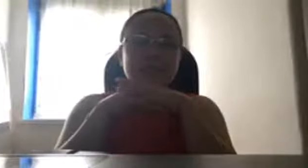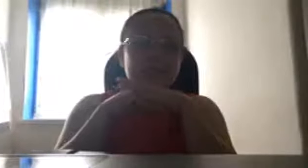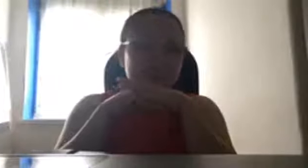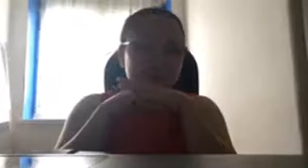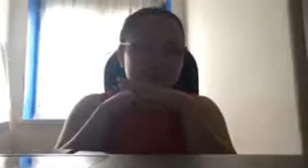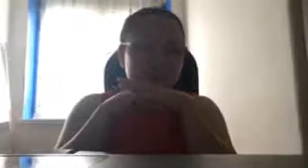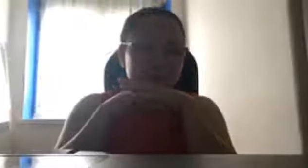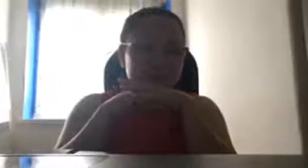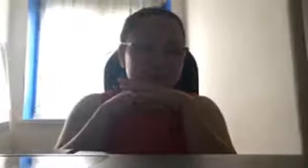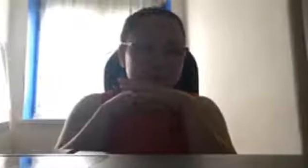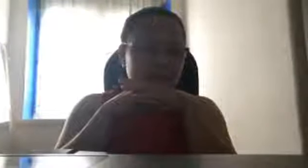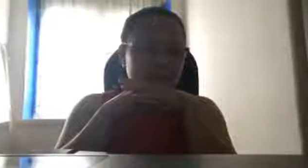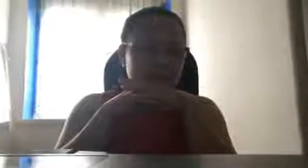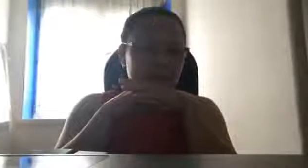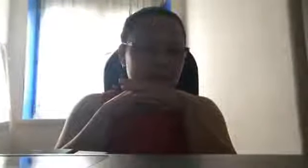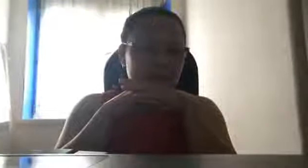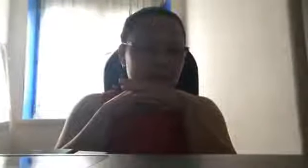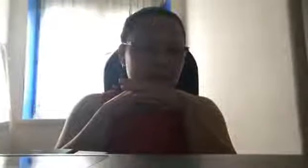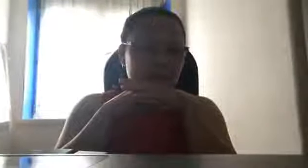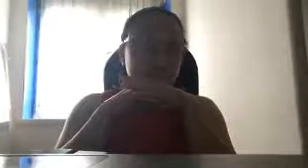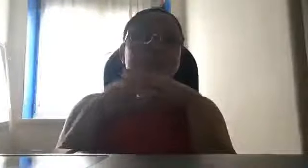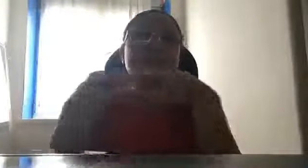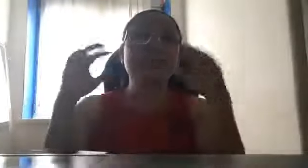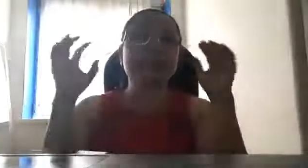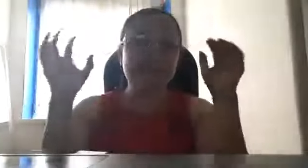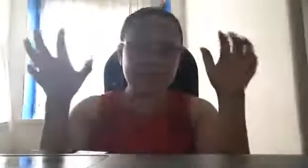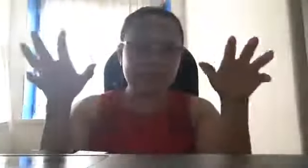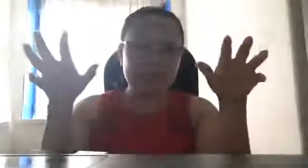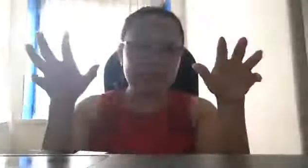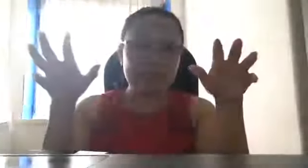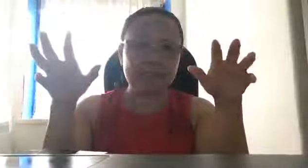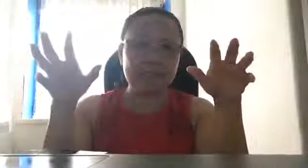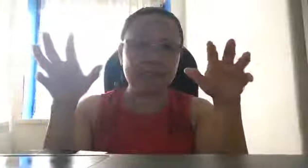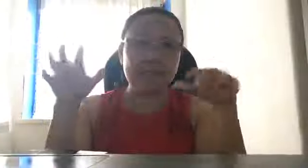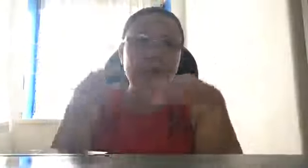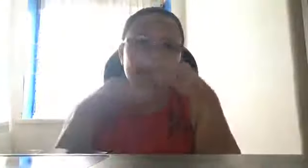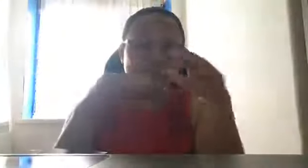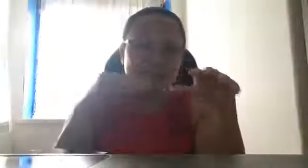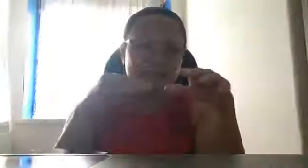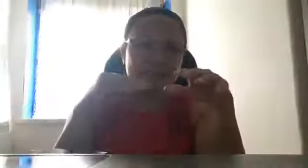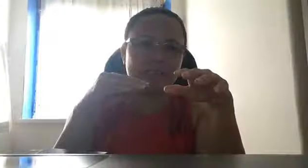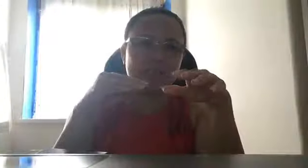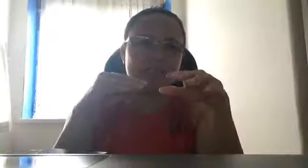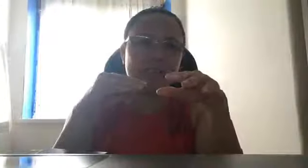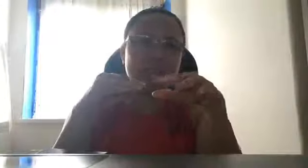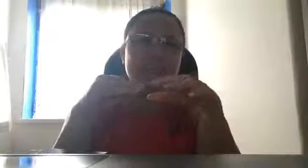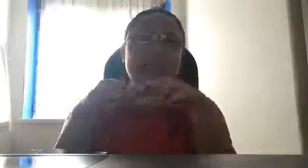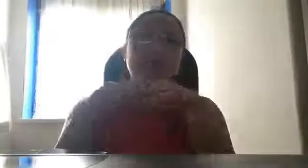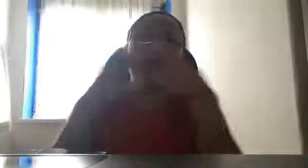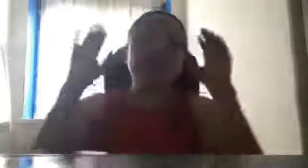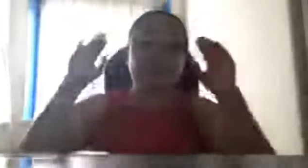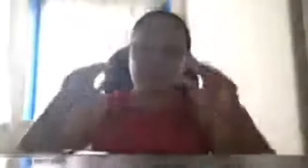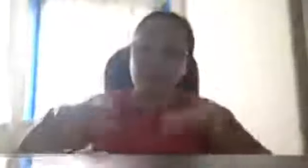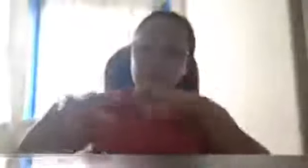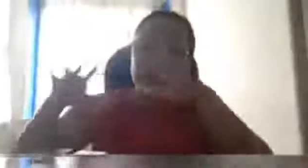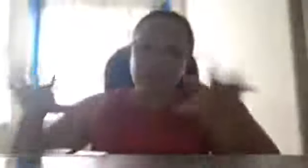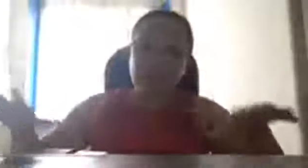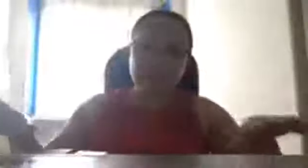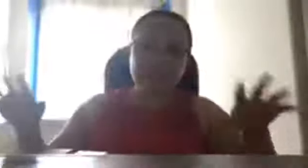tayong, ano pang tawag namin noon, sa botanical garden, dapat sa bawat tahanan,